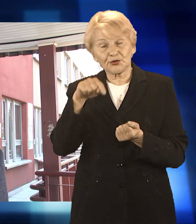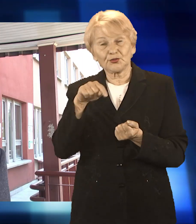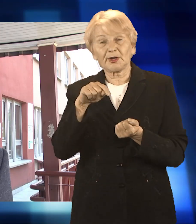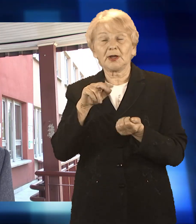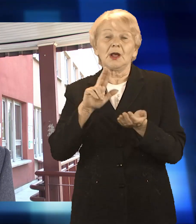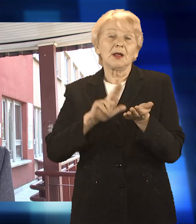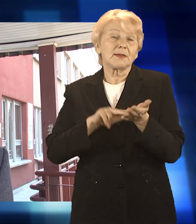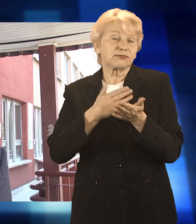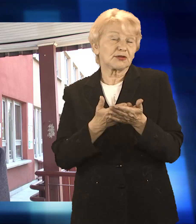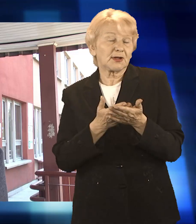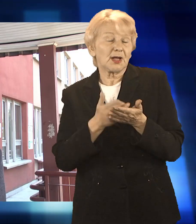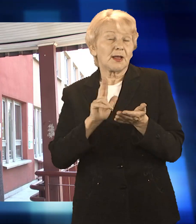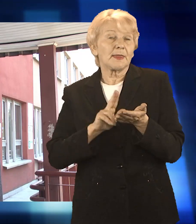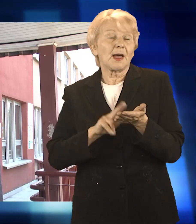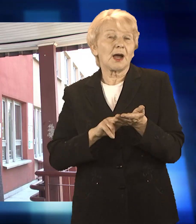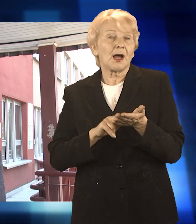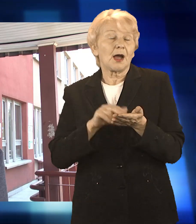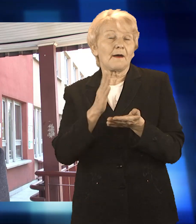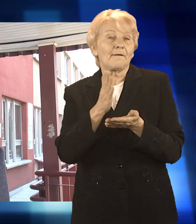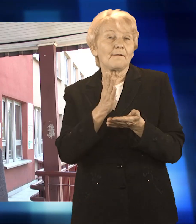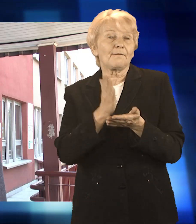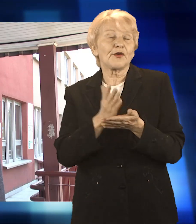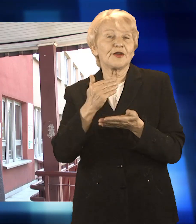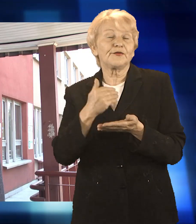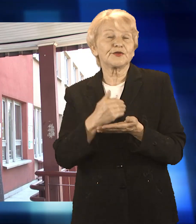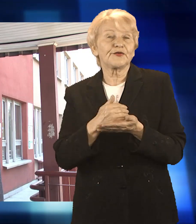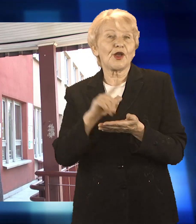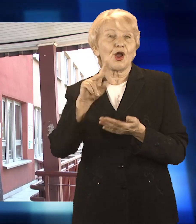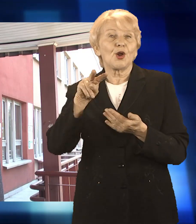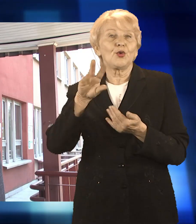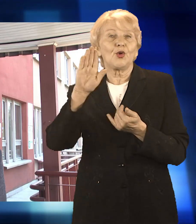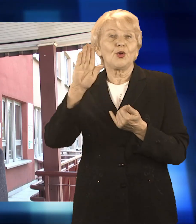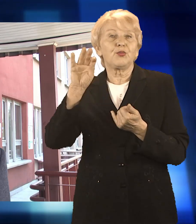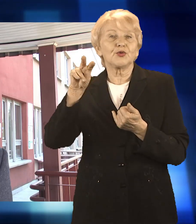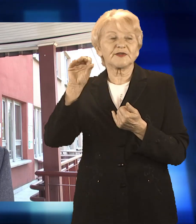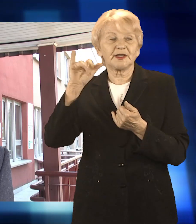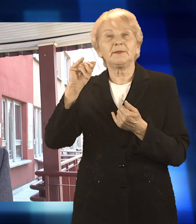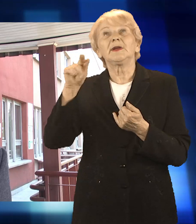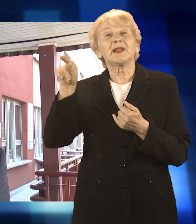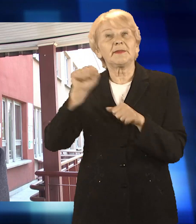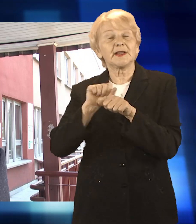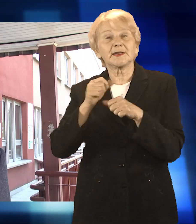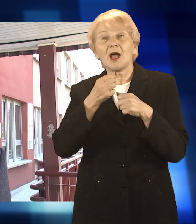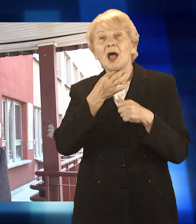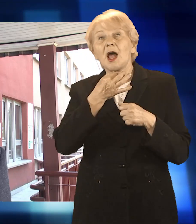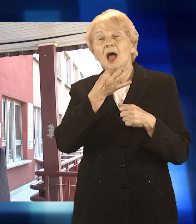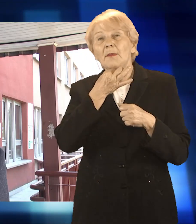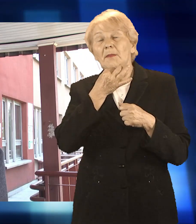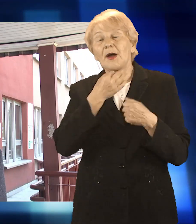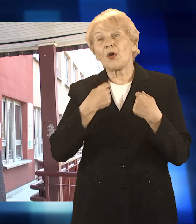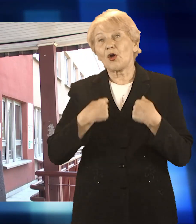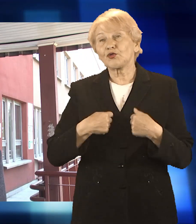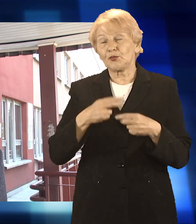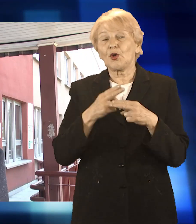i pewnie tych szpitali będzie mniej. Natomiast nie sądzę, żeby w tym momencie odwołać, czy wszystkie te szpitale